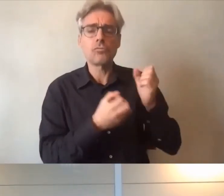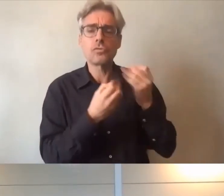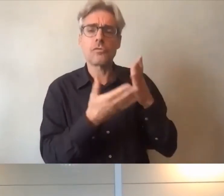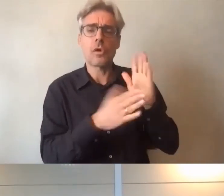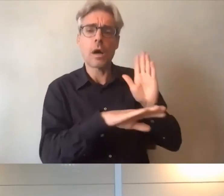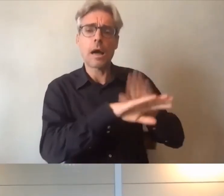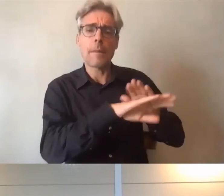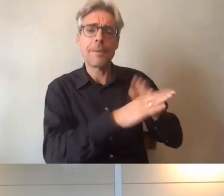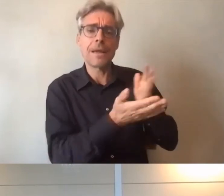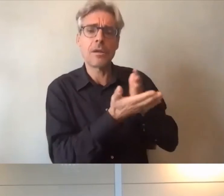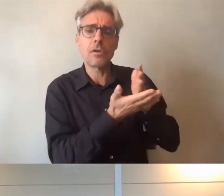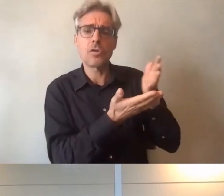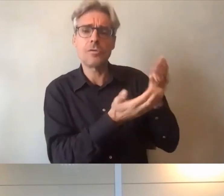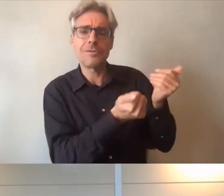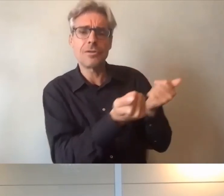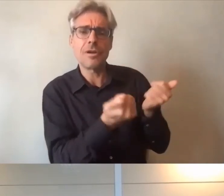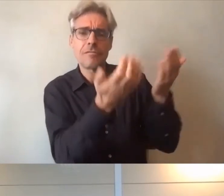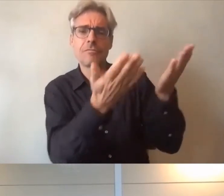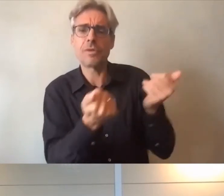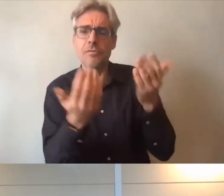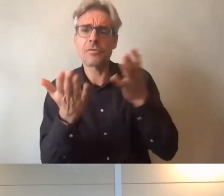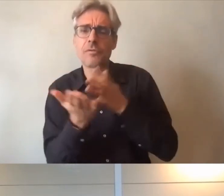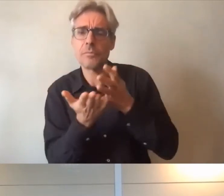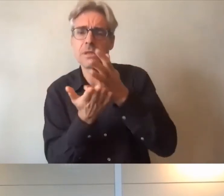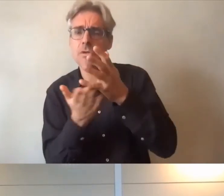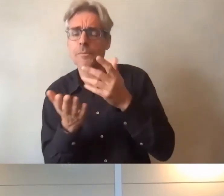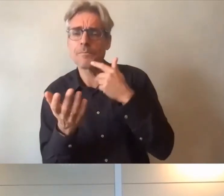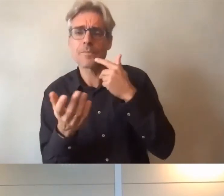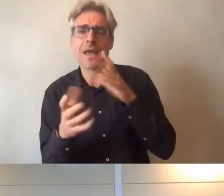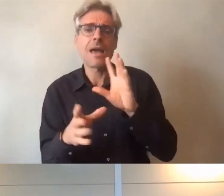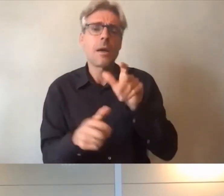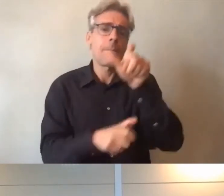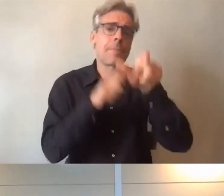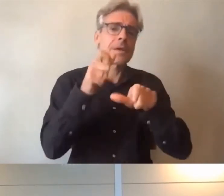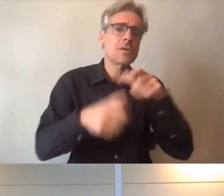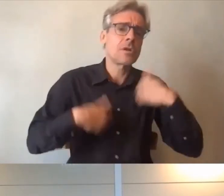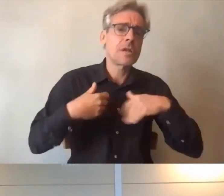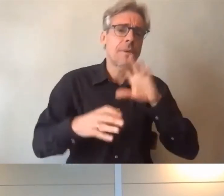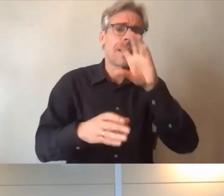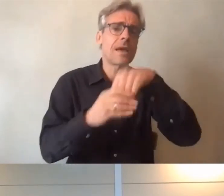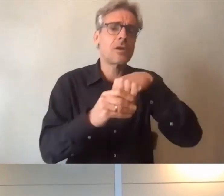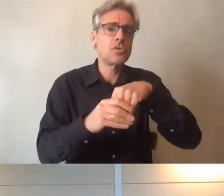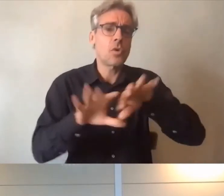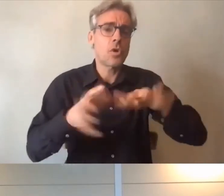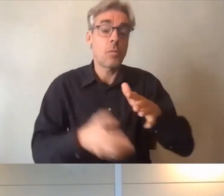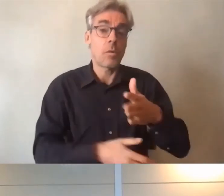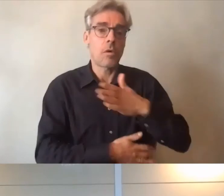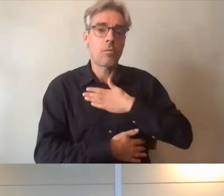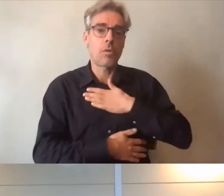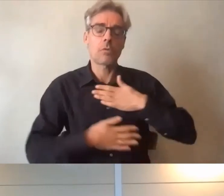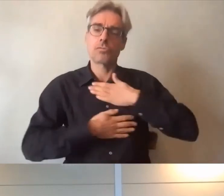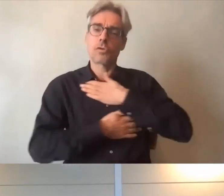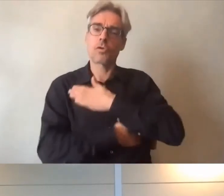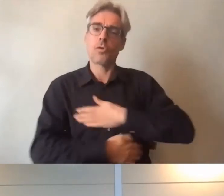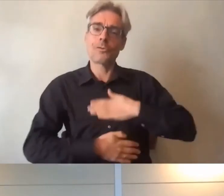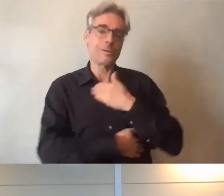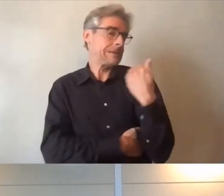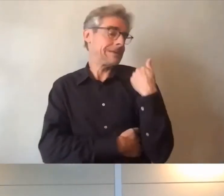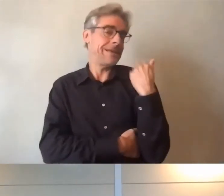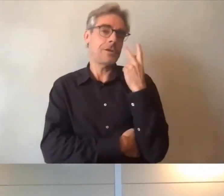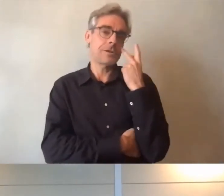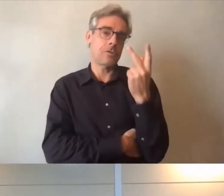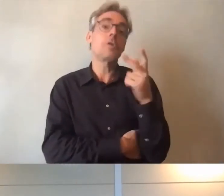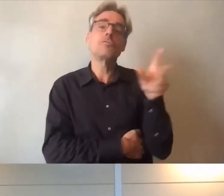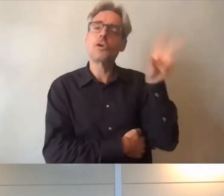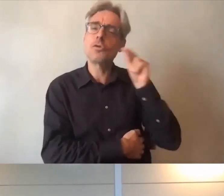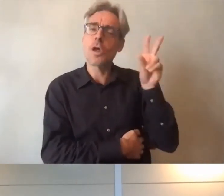sur cet aspect sur l'inclusion des personnes et j'ai été extrêmement heureux d'écouter j'étais à l